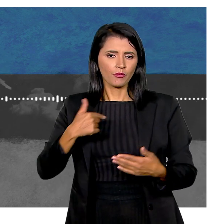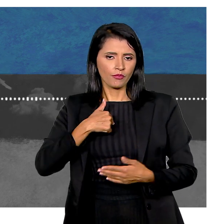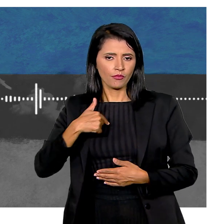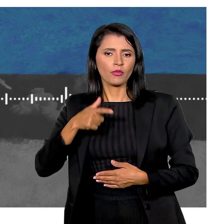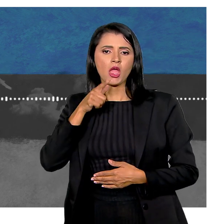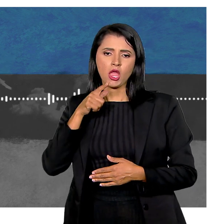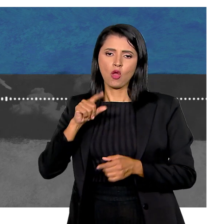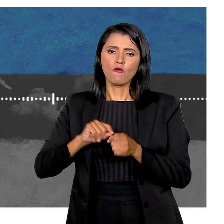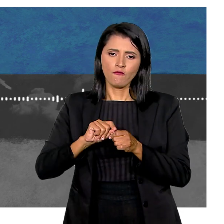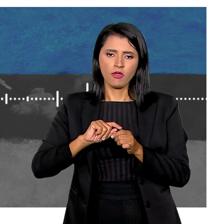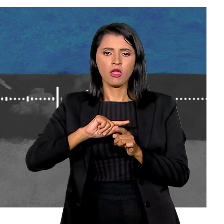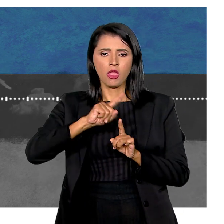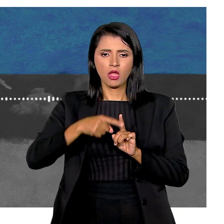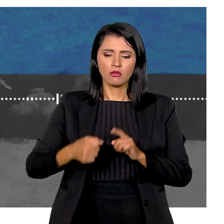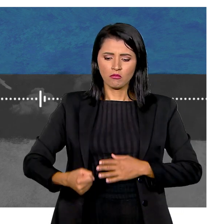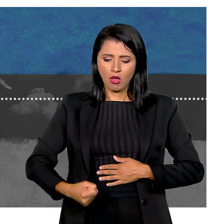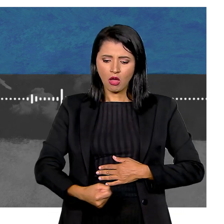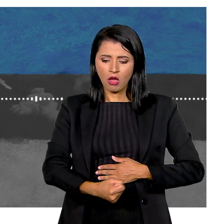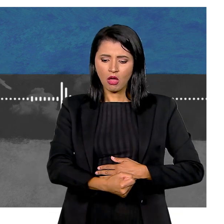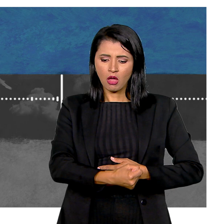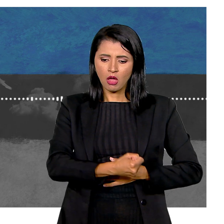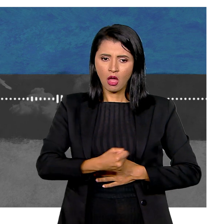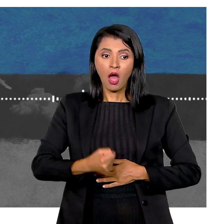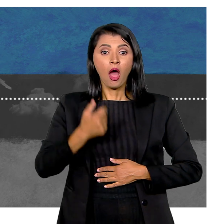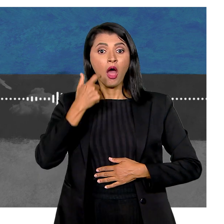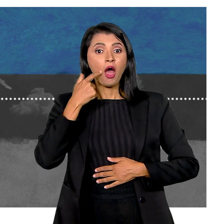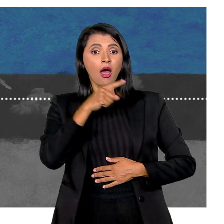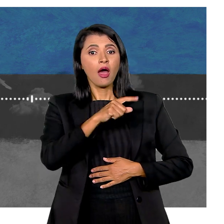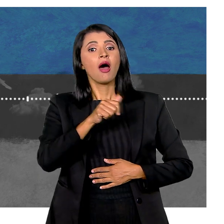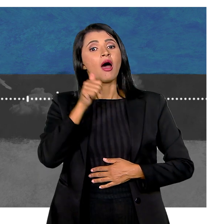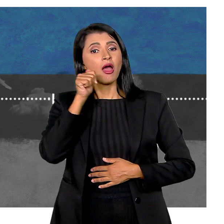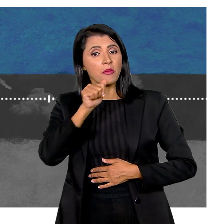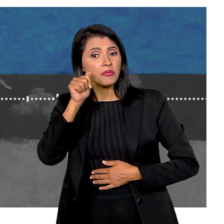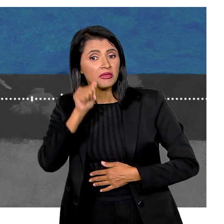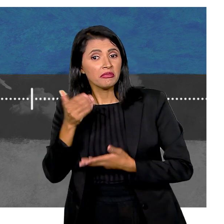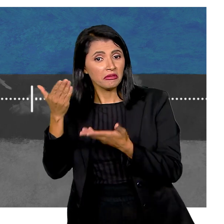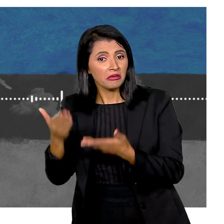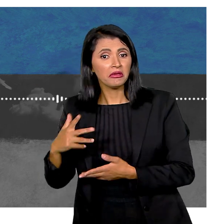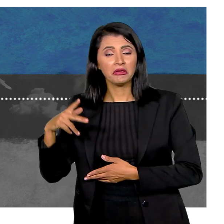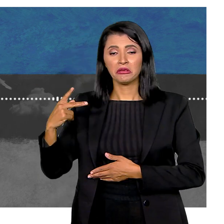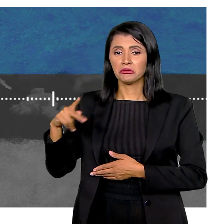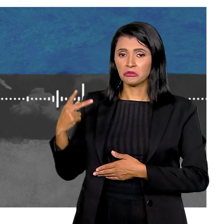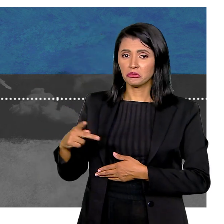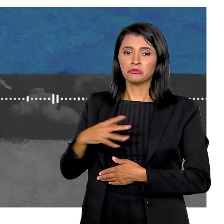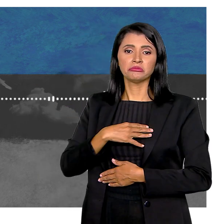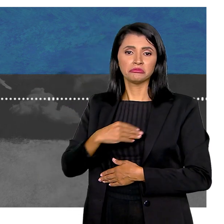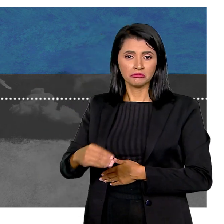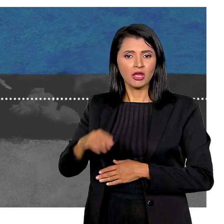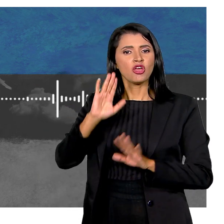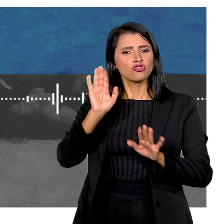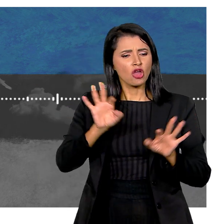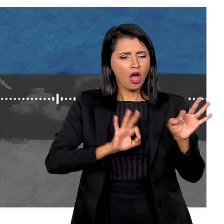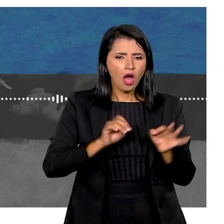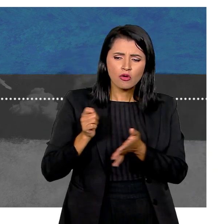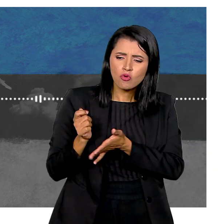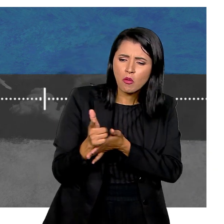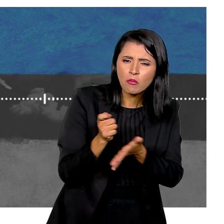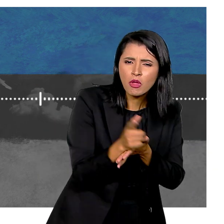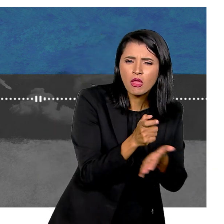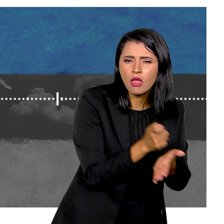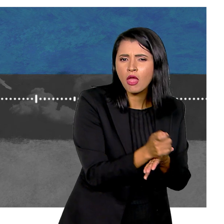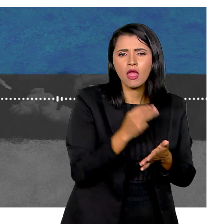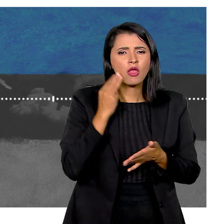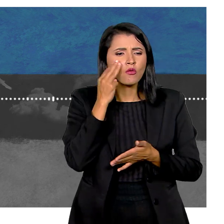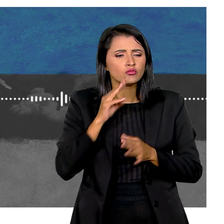Inicialmente eu fiz as ultrassons, né Contou que era do sexo feminino Uma meninha A gente já tinha organizado